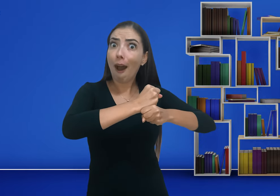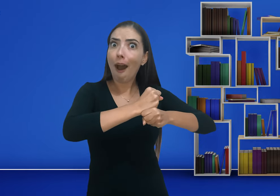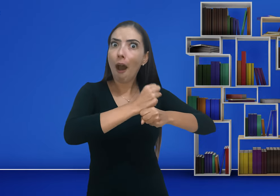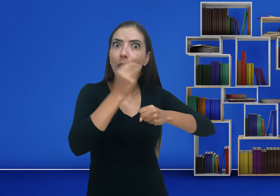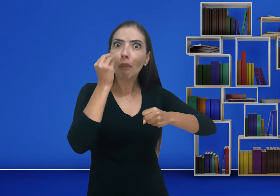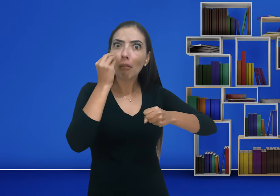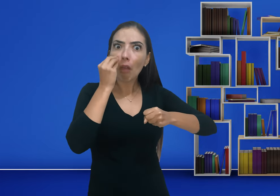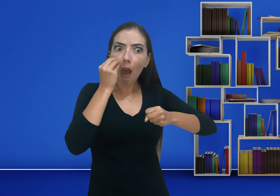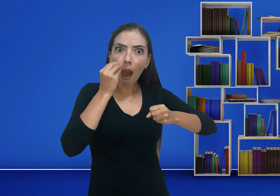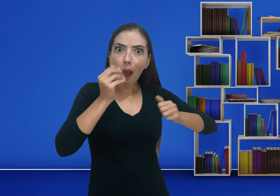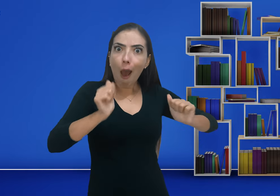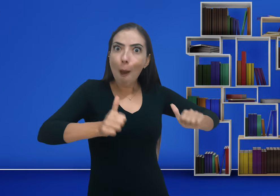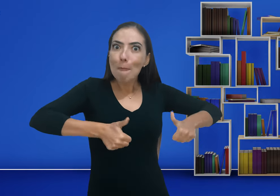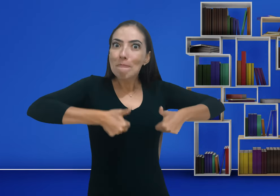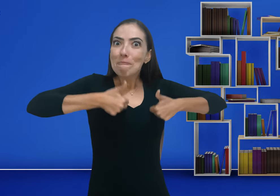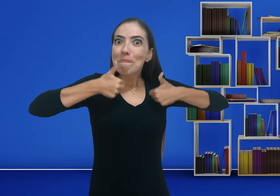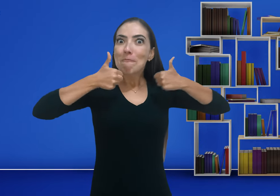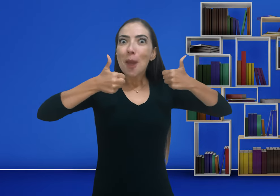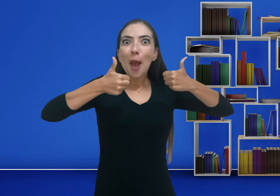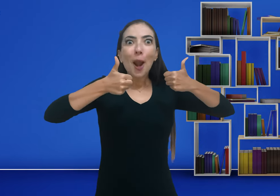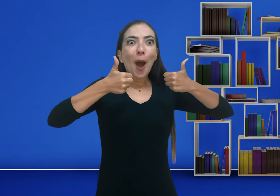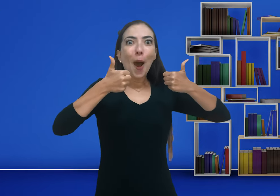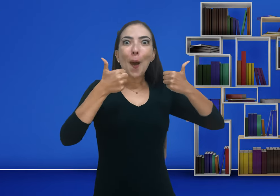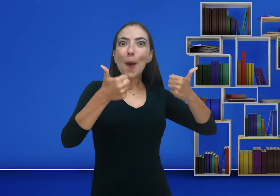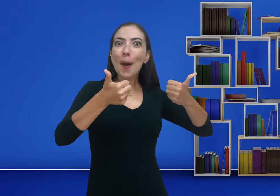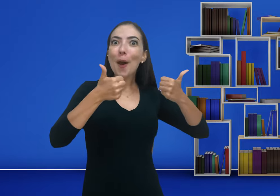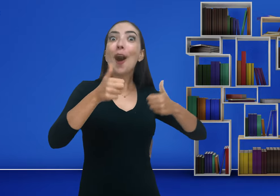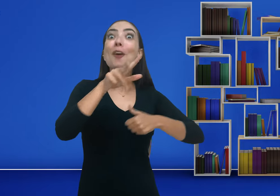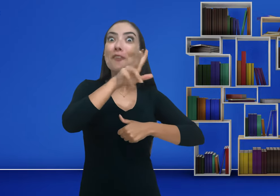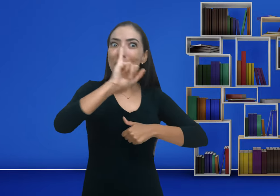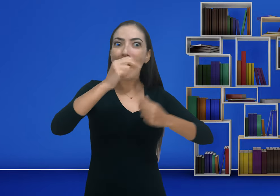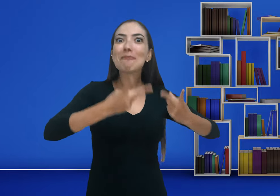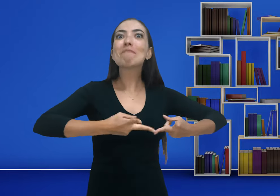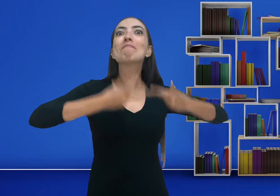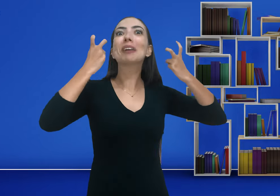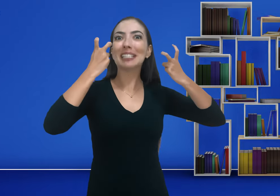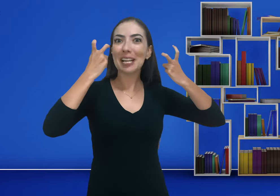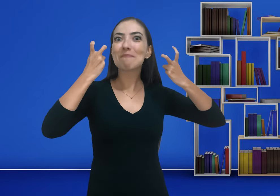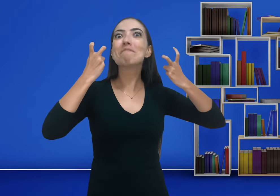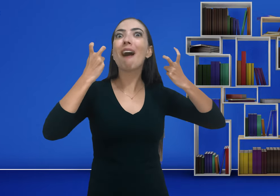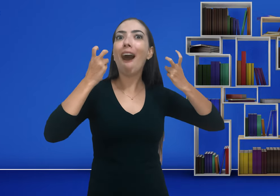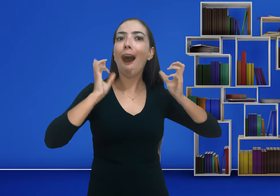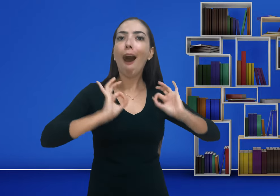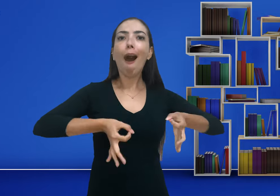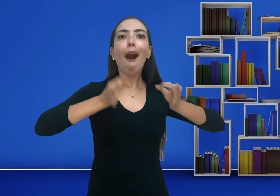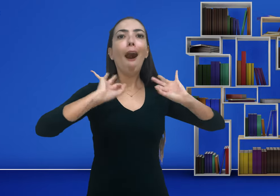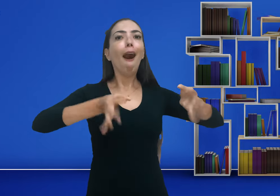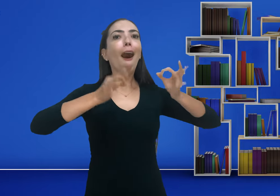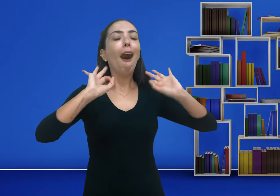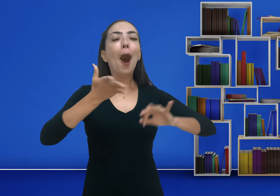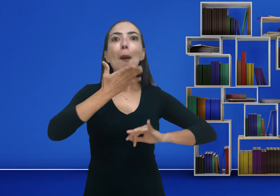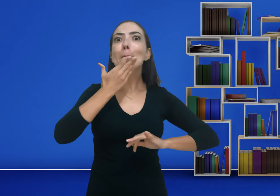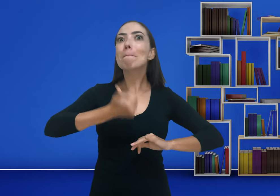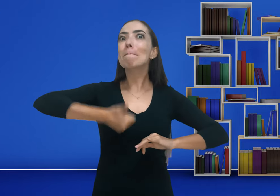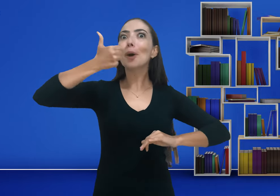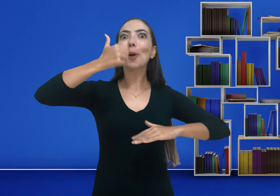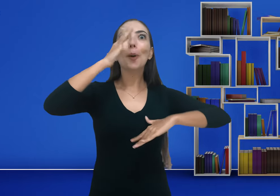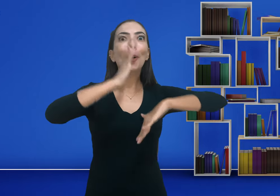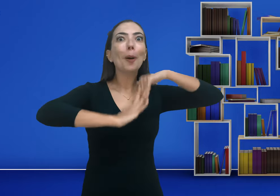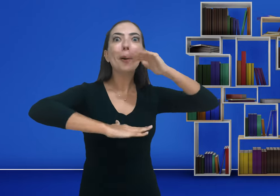E em três anos vai que você vai perceber que você melhorou bastante. E olha,